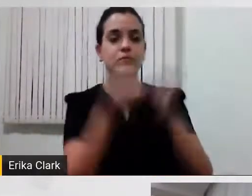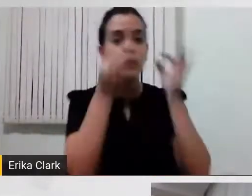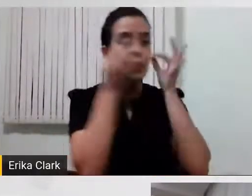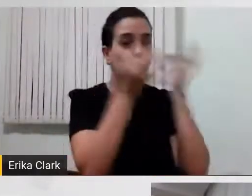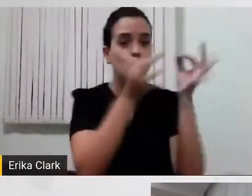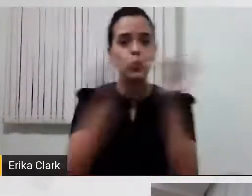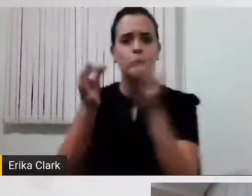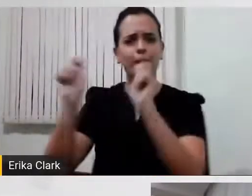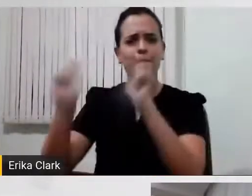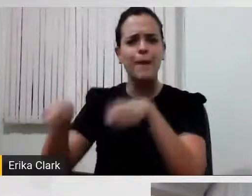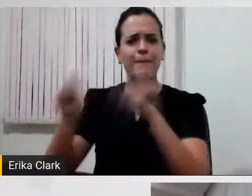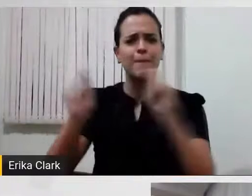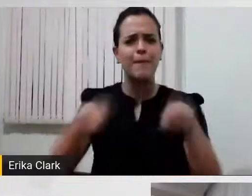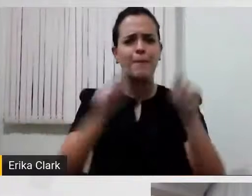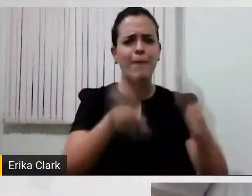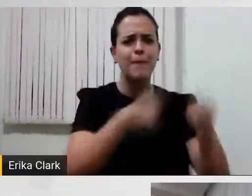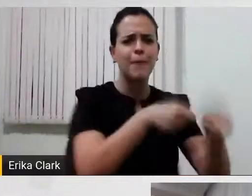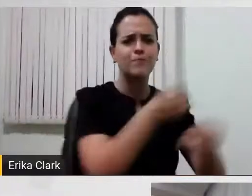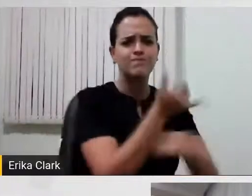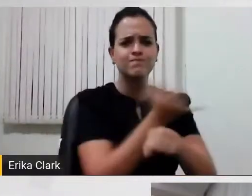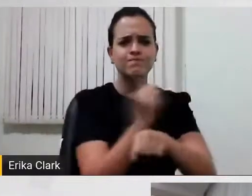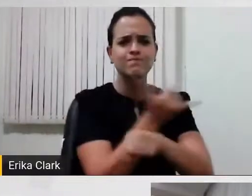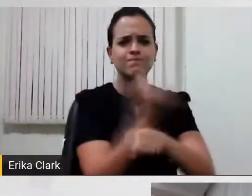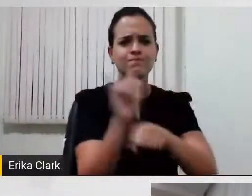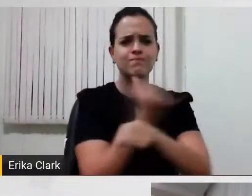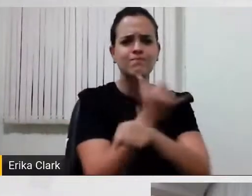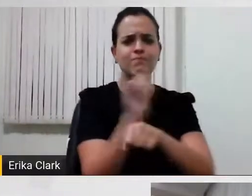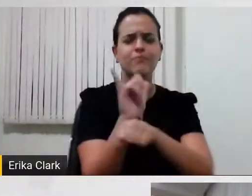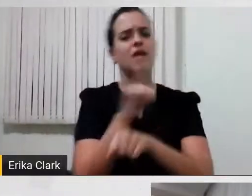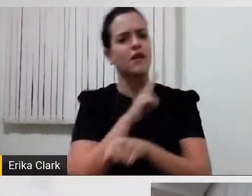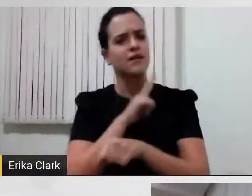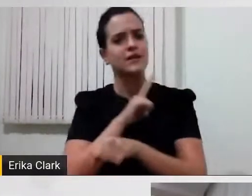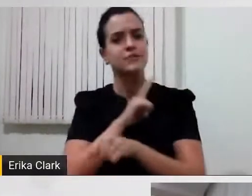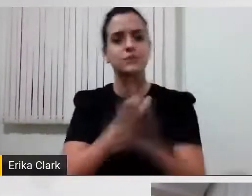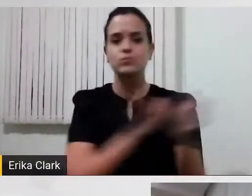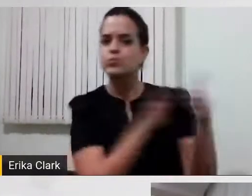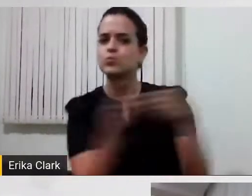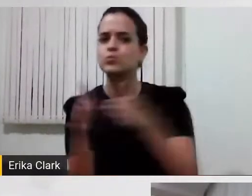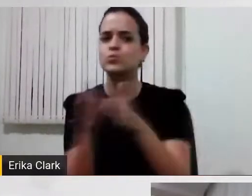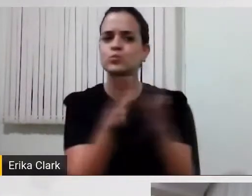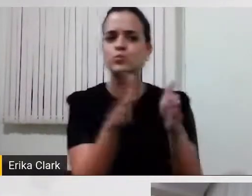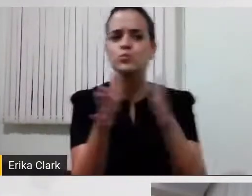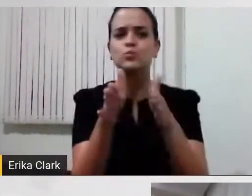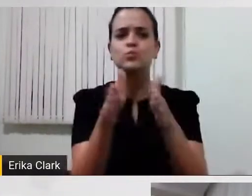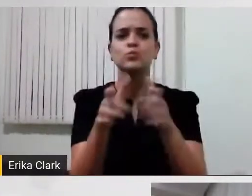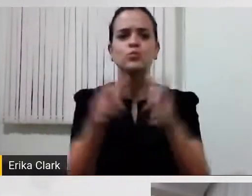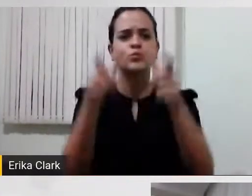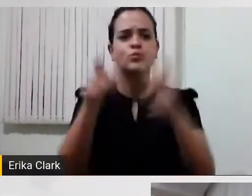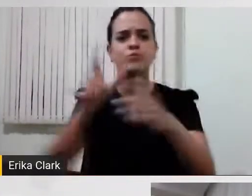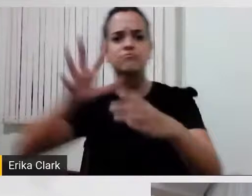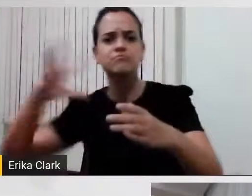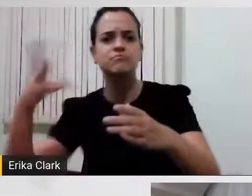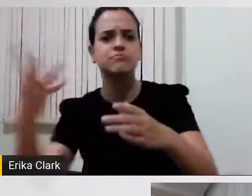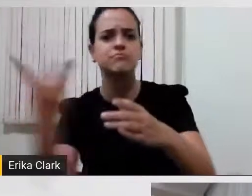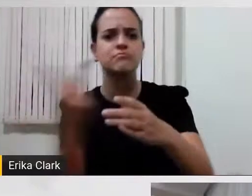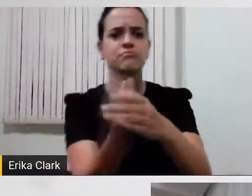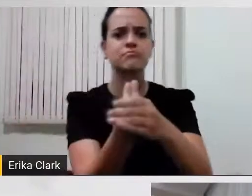estratégias, todos os caminhos que nos conduzem às inclusões, através das